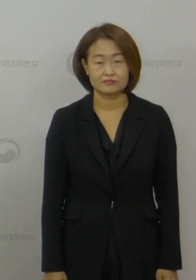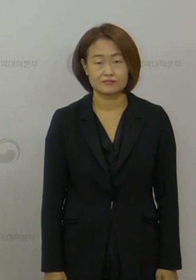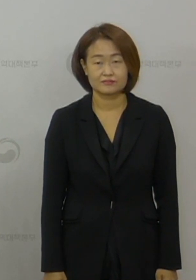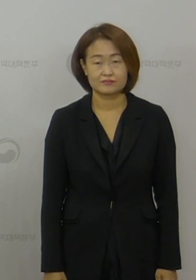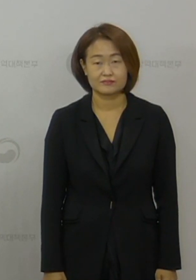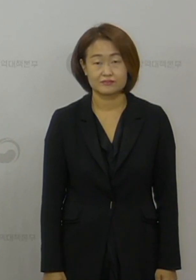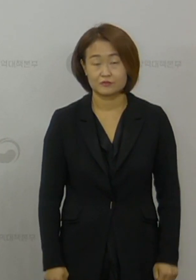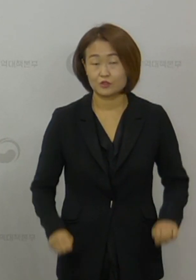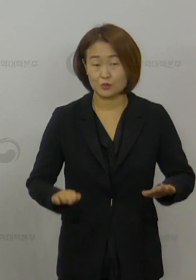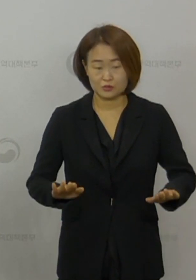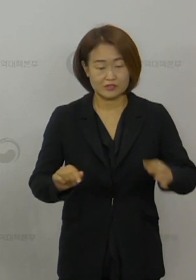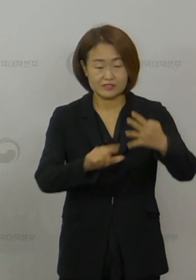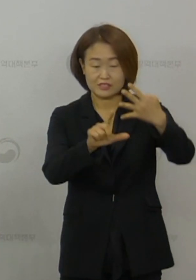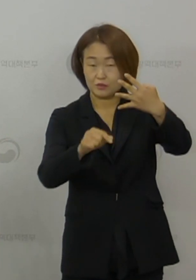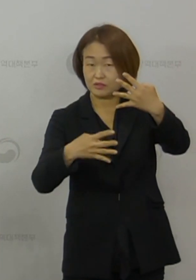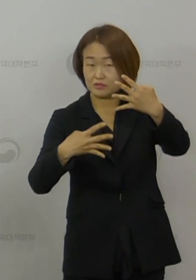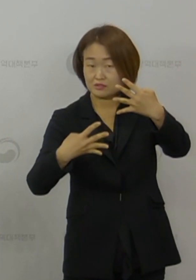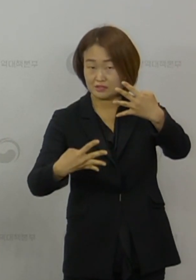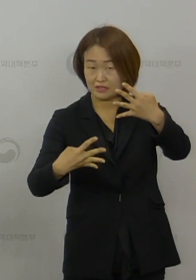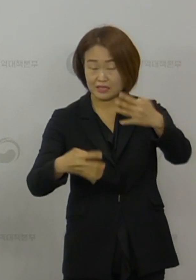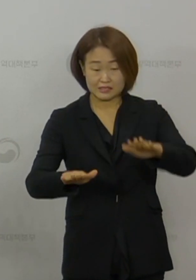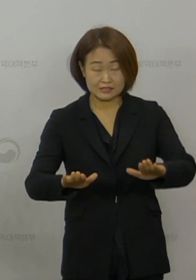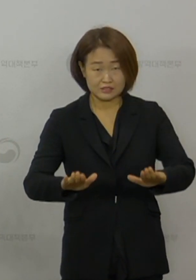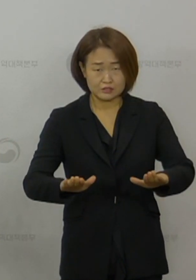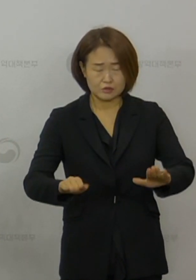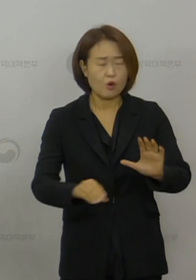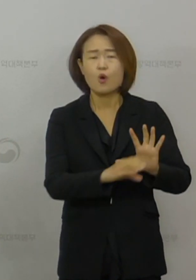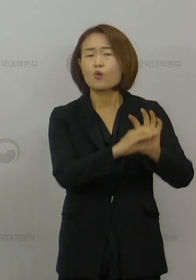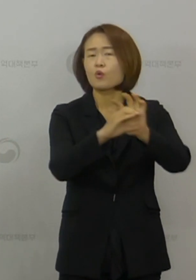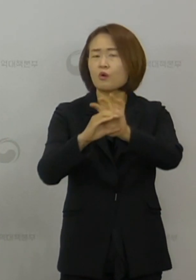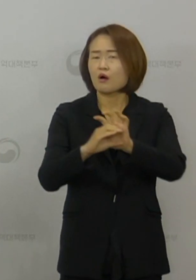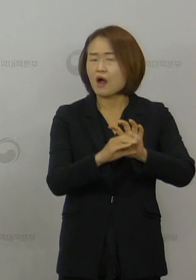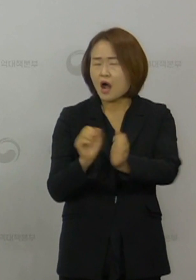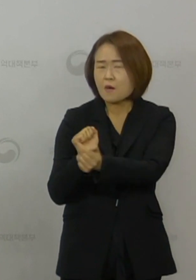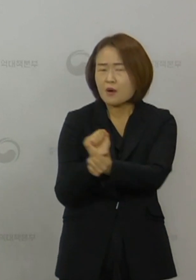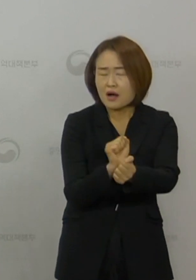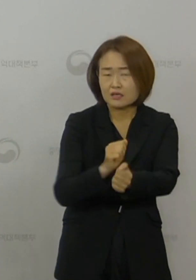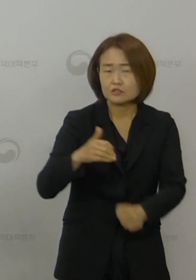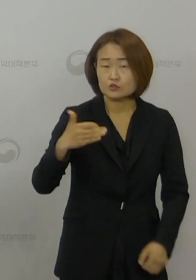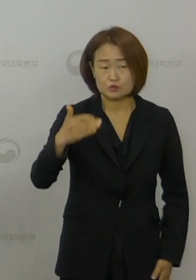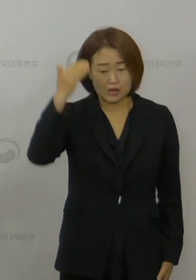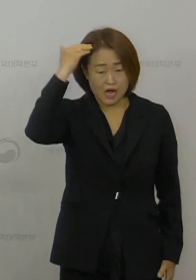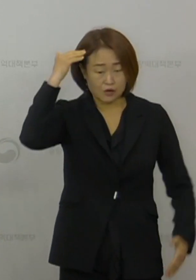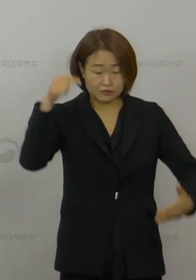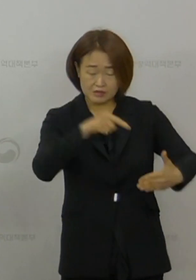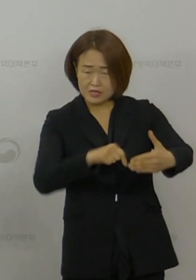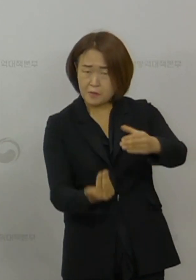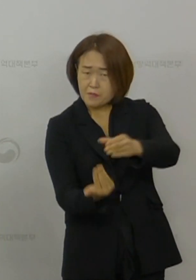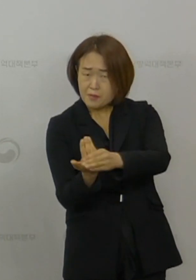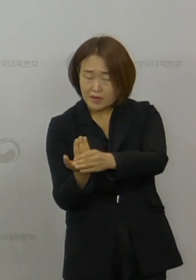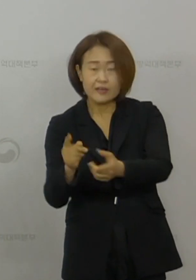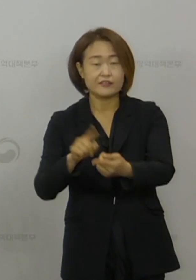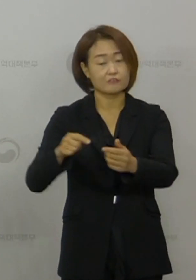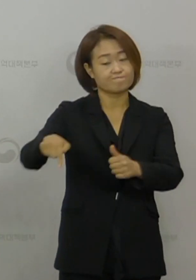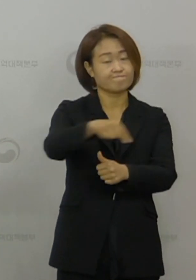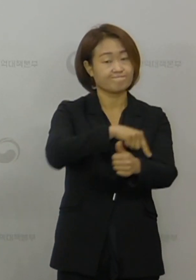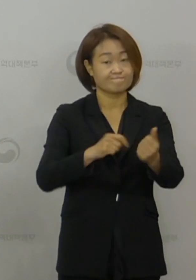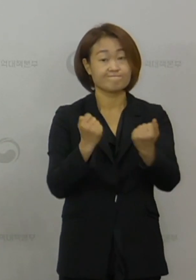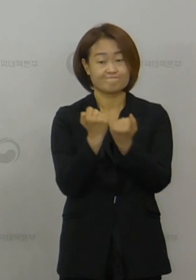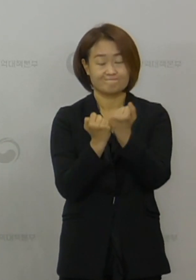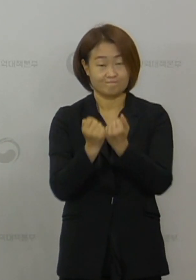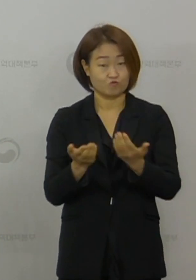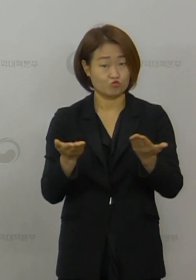4월 4일 0시 현재 코로나 바이러스 감염증 1구 국내 발생 현황을 말씀드리겠습니다.